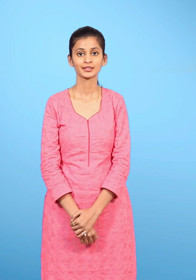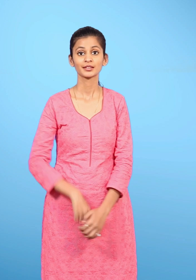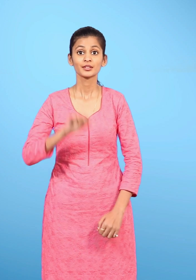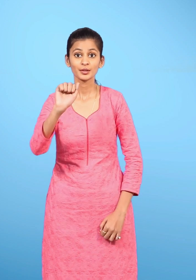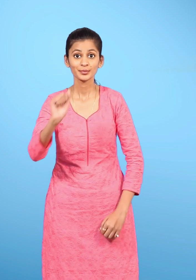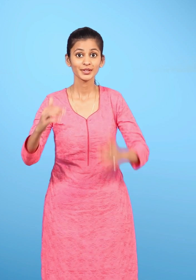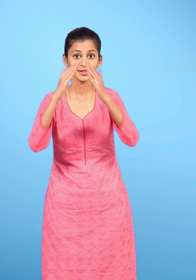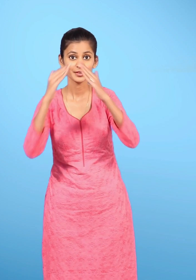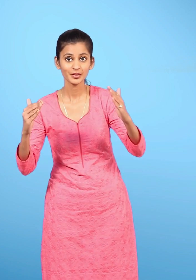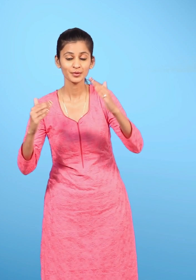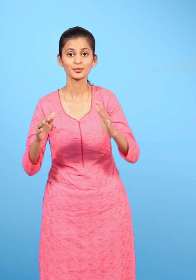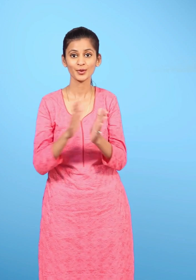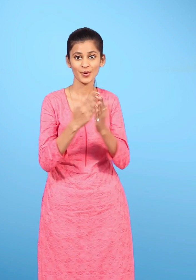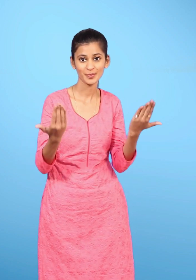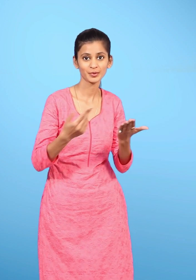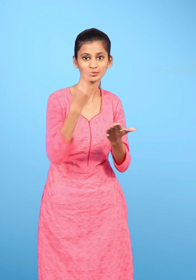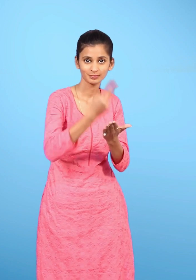अपने घर का चित्र कौपी में बनाओ